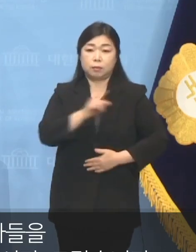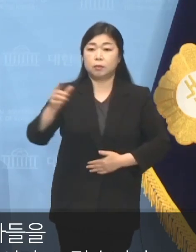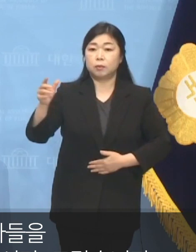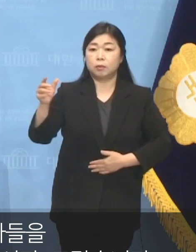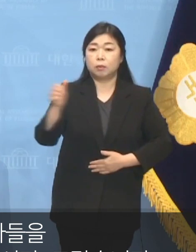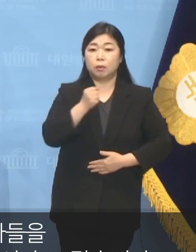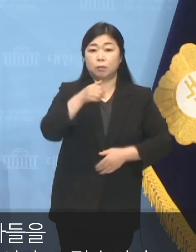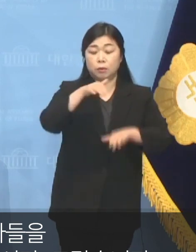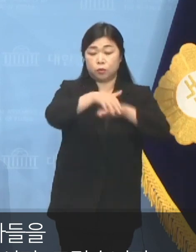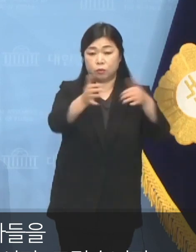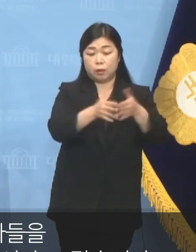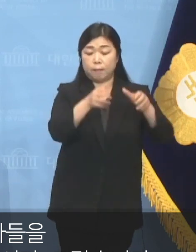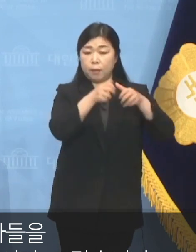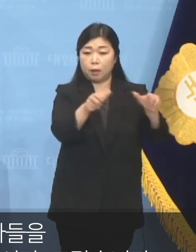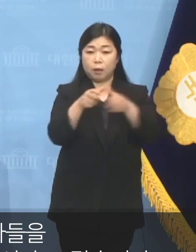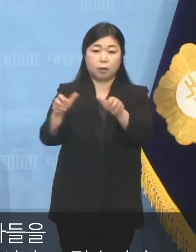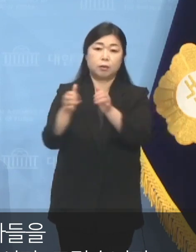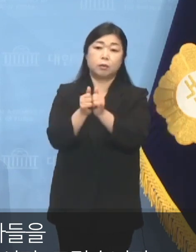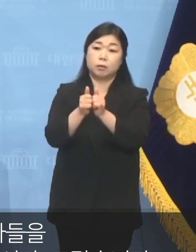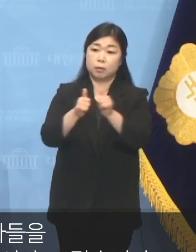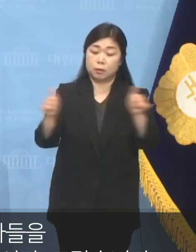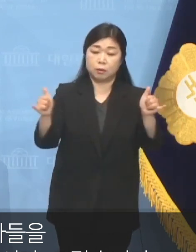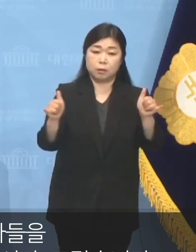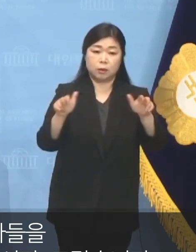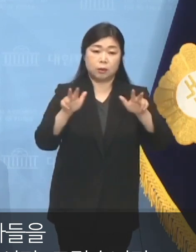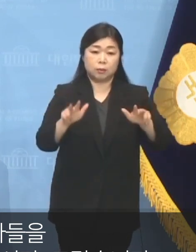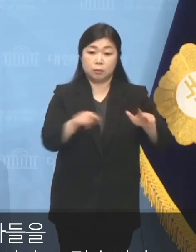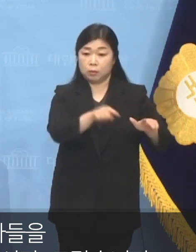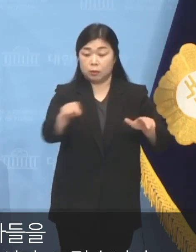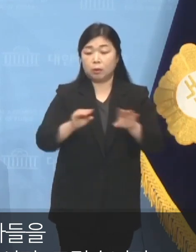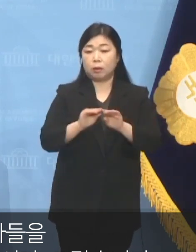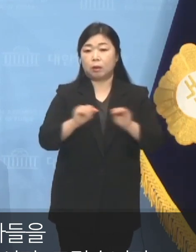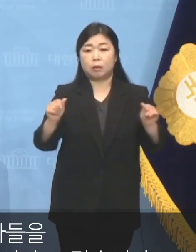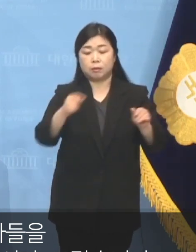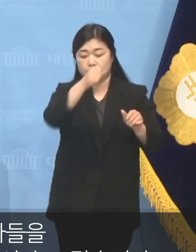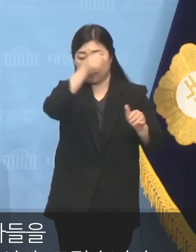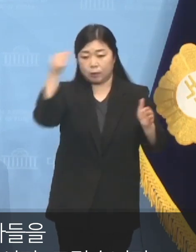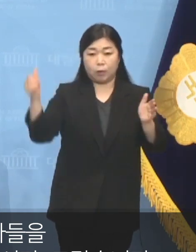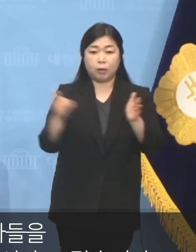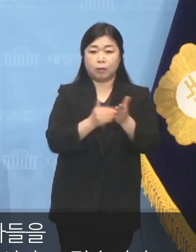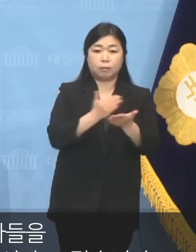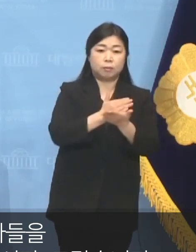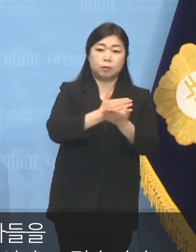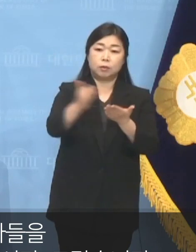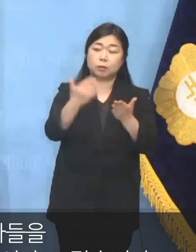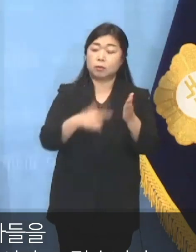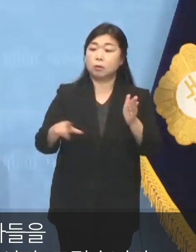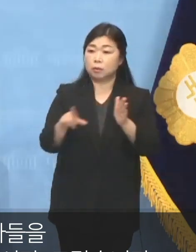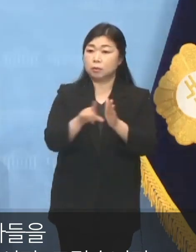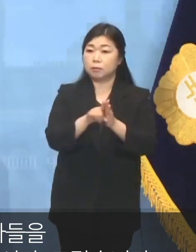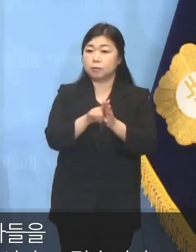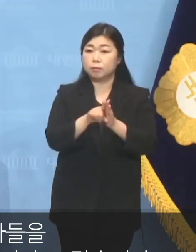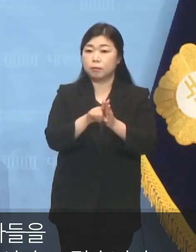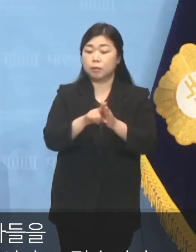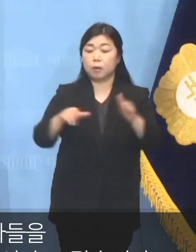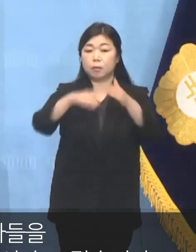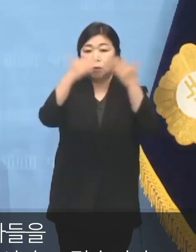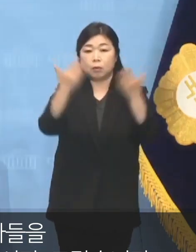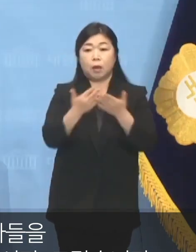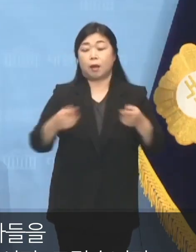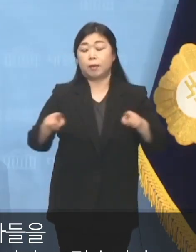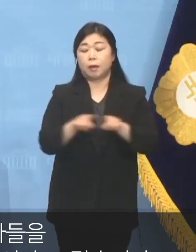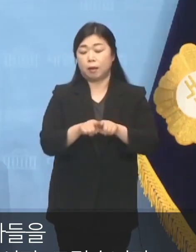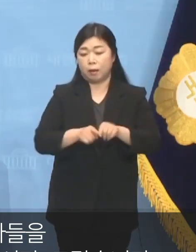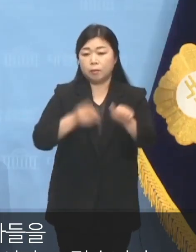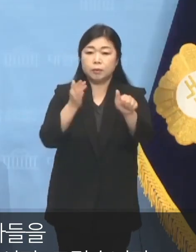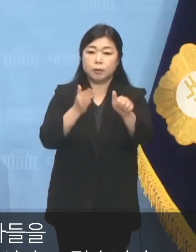민주주의를 파괴하는 자들을 이 땅에서 영원히 추방하기 위해 모두 함께